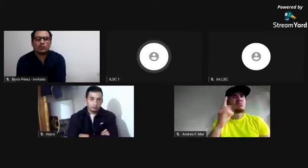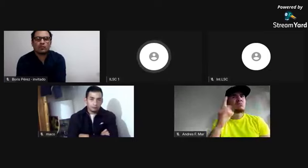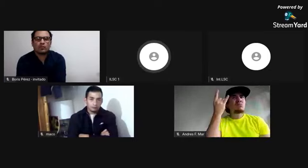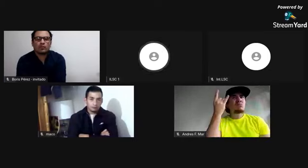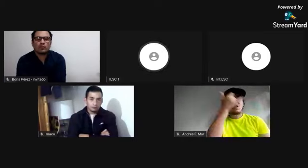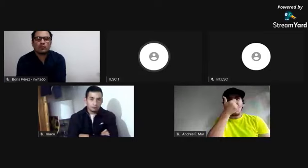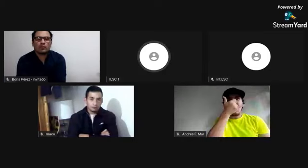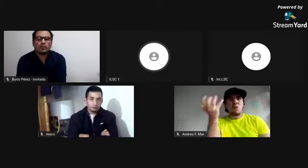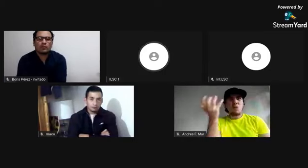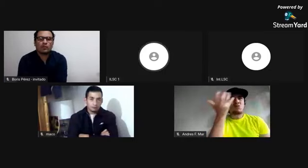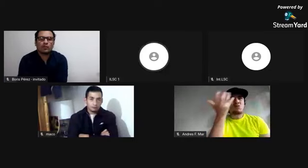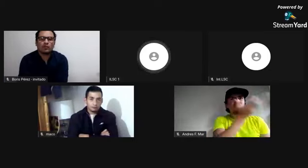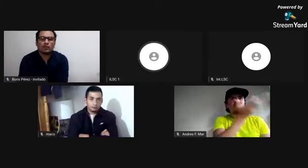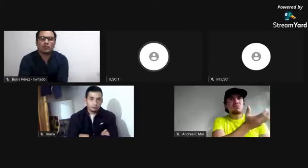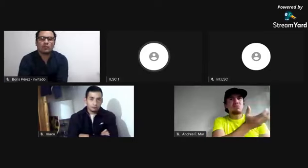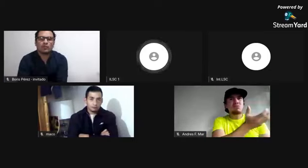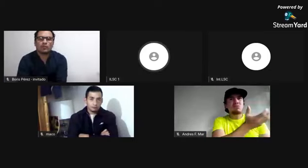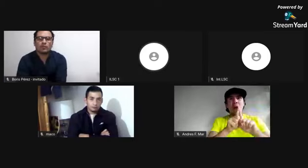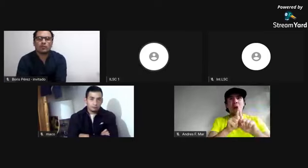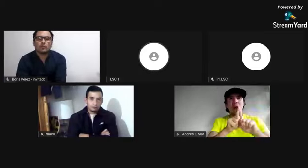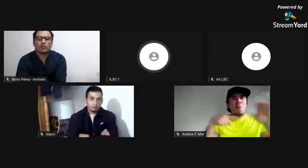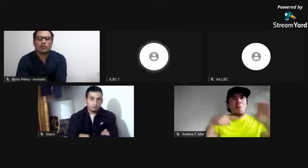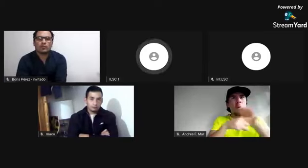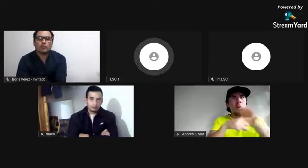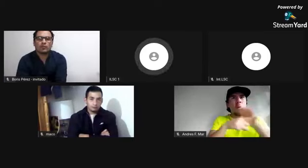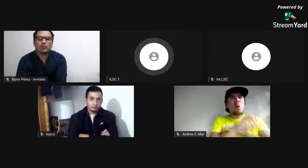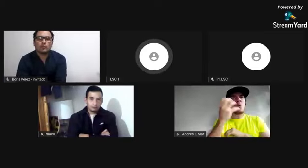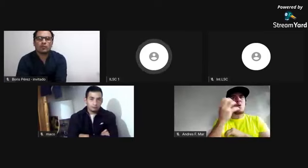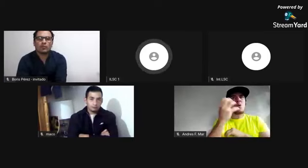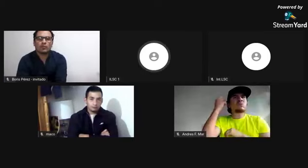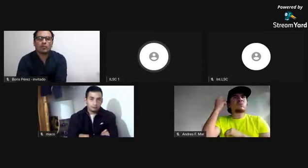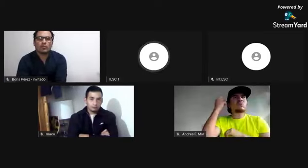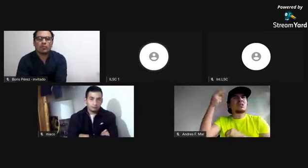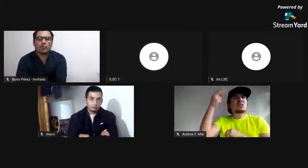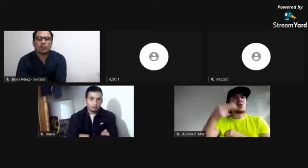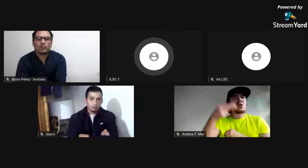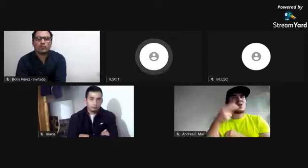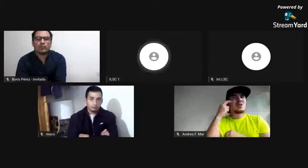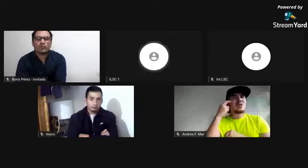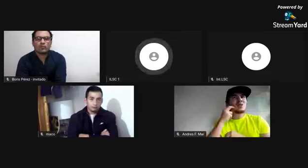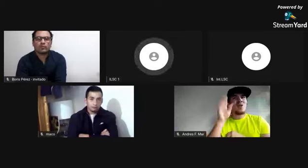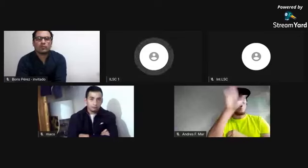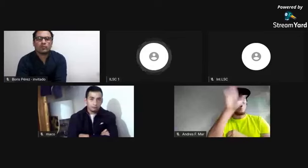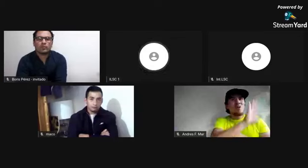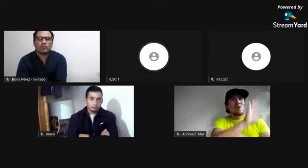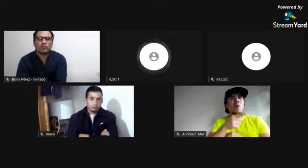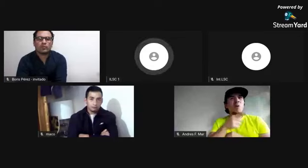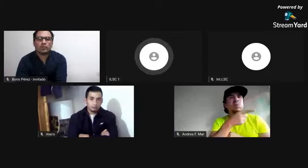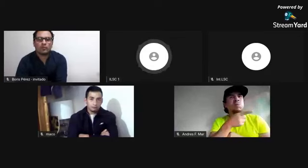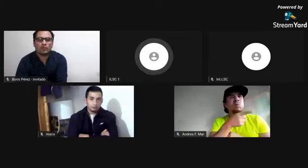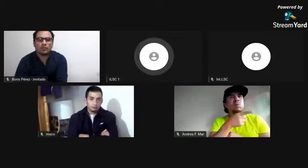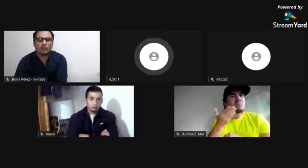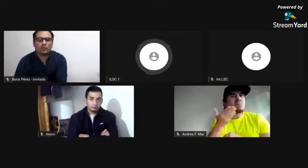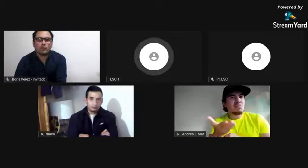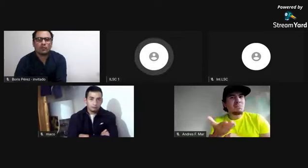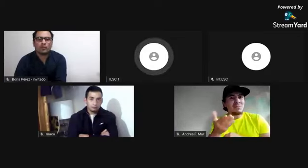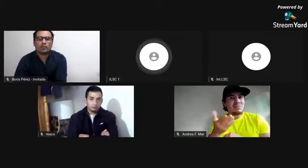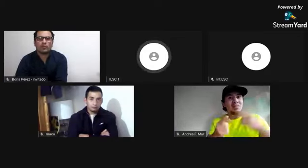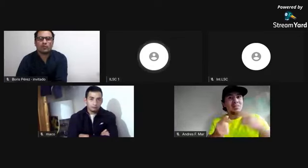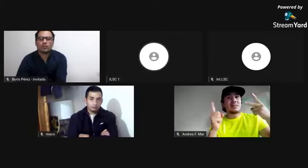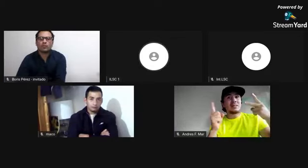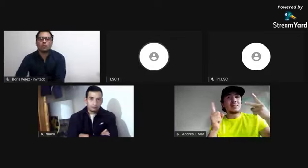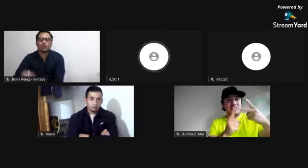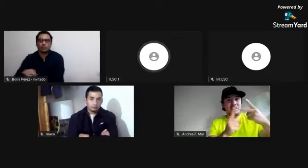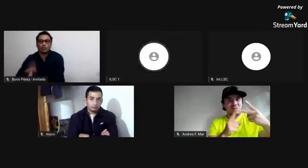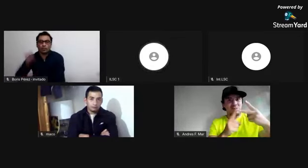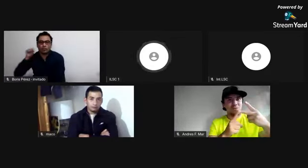había hecho muchas negociaciones interesantes y significativas por la liberación de los esclavos, sin embargo, luego hablabas